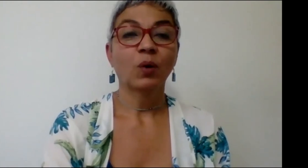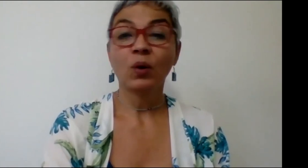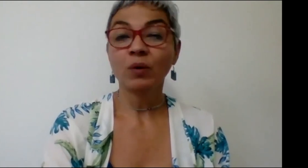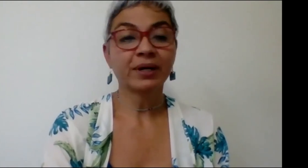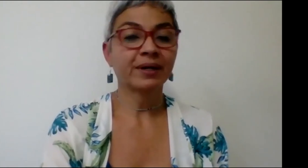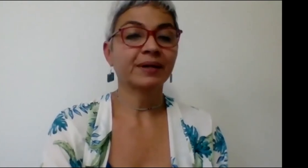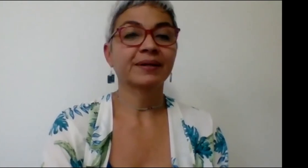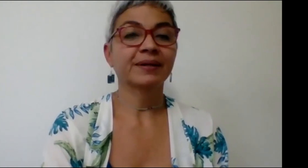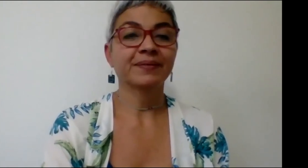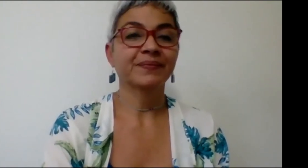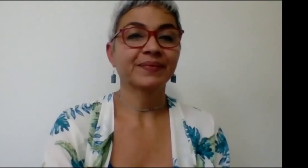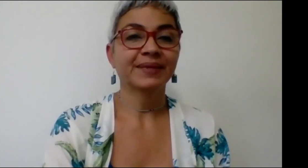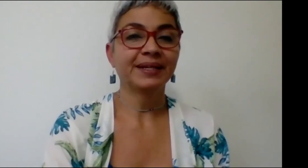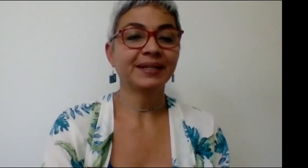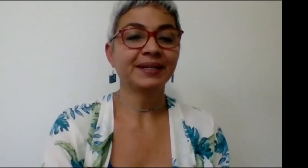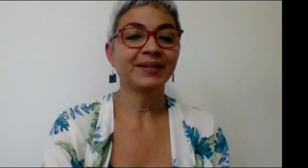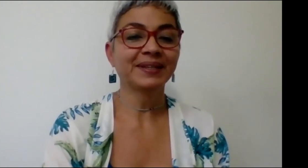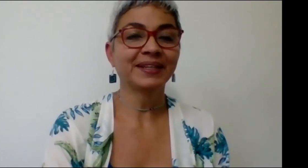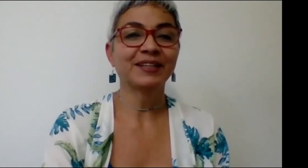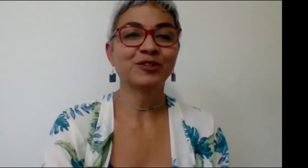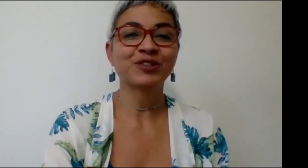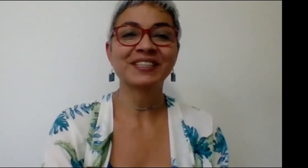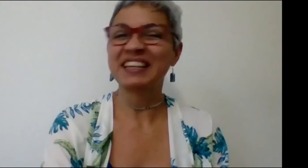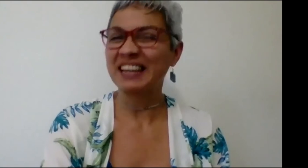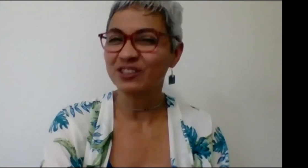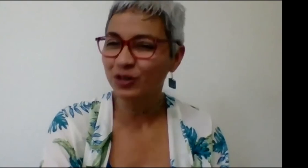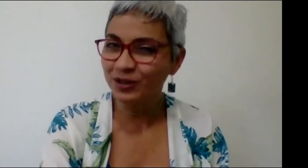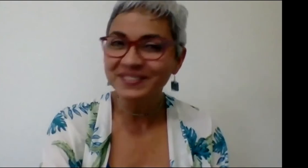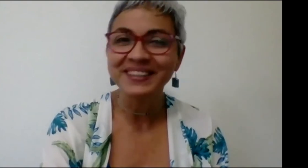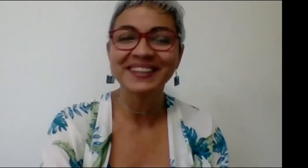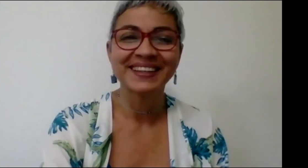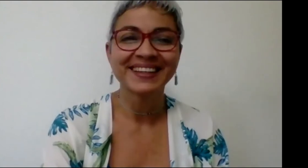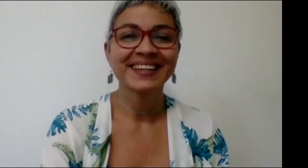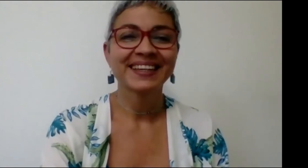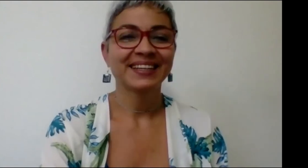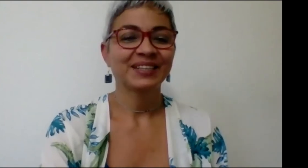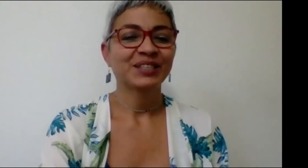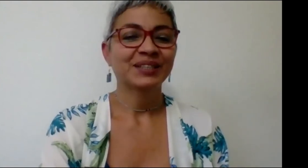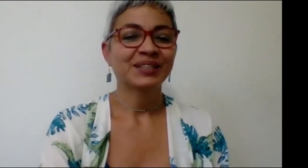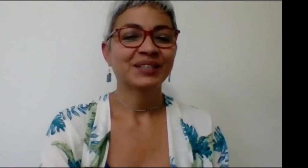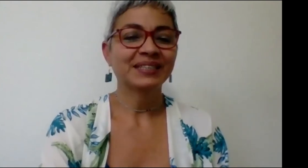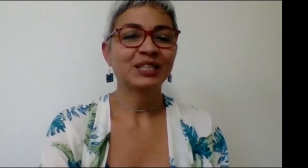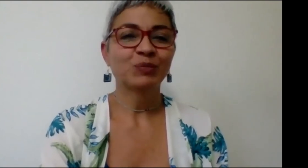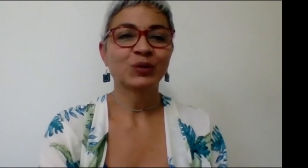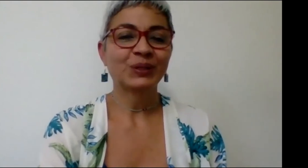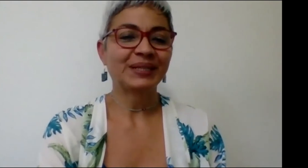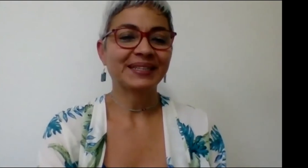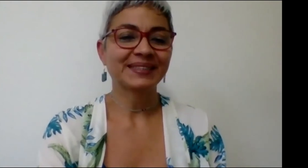Omar qué alegría verte yo sí decía Tascón hace tiempo no te veía